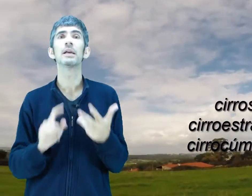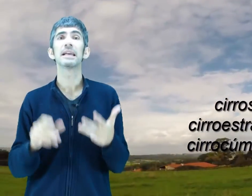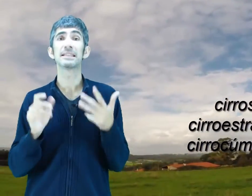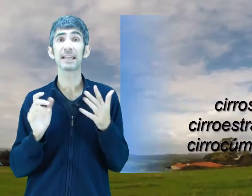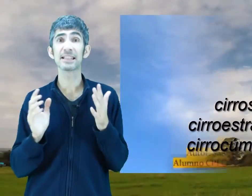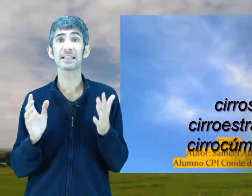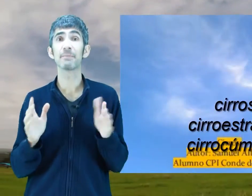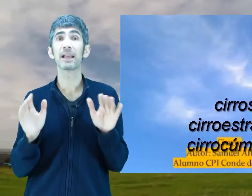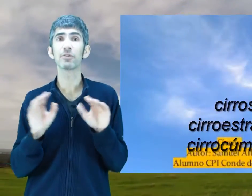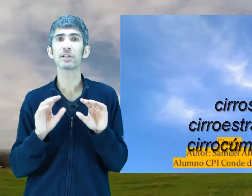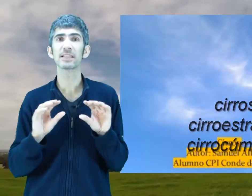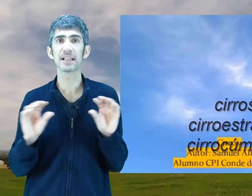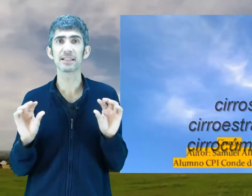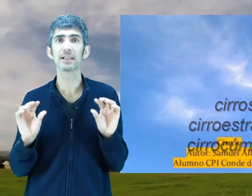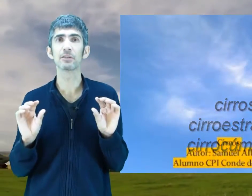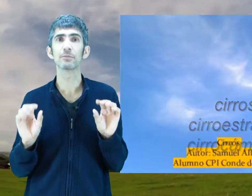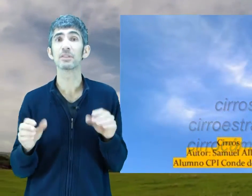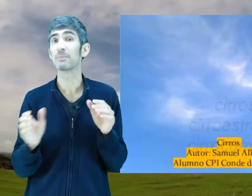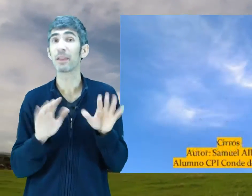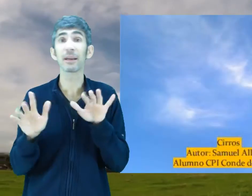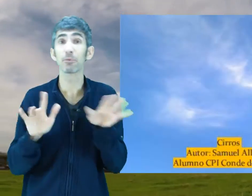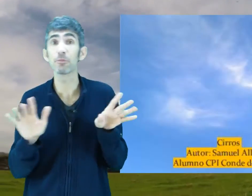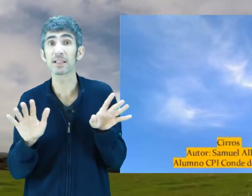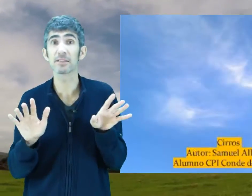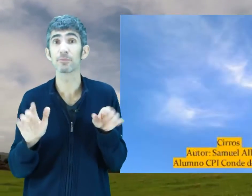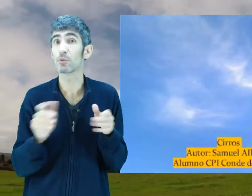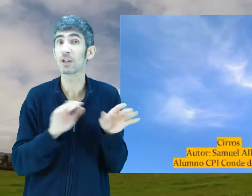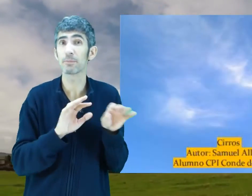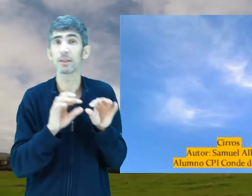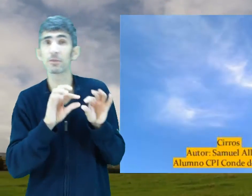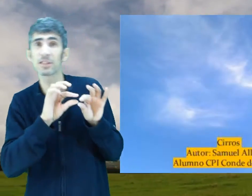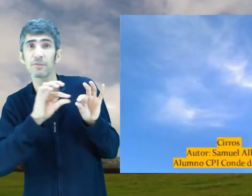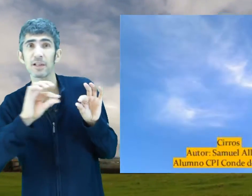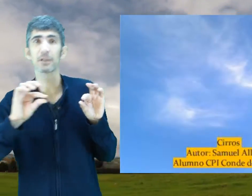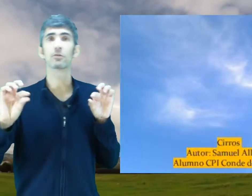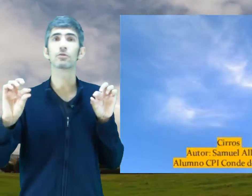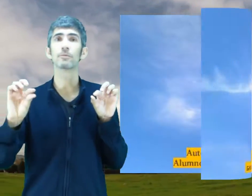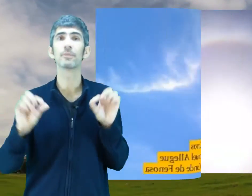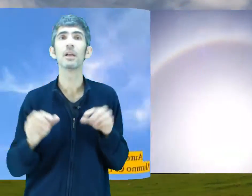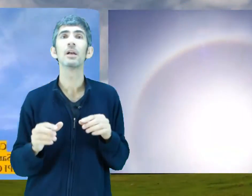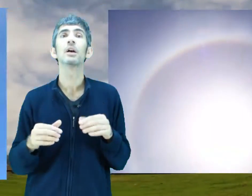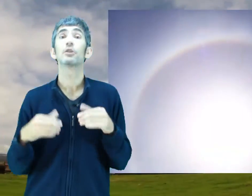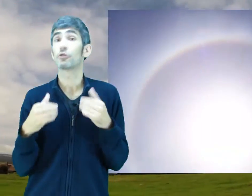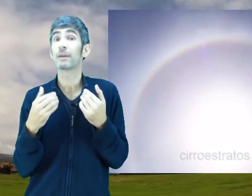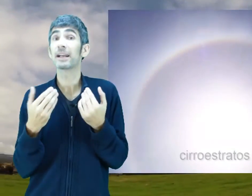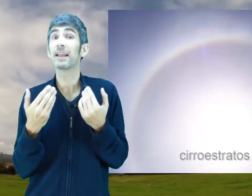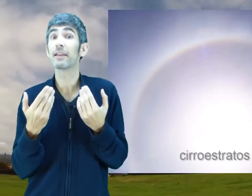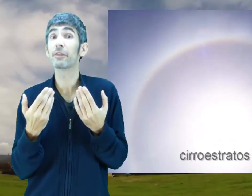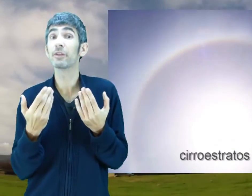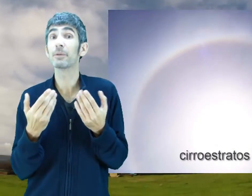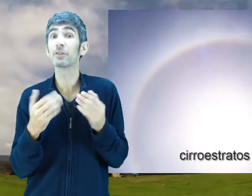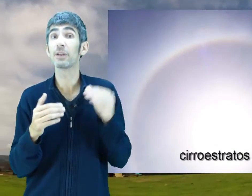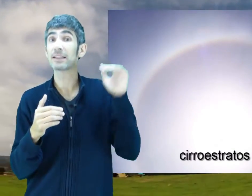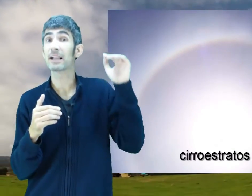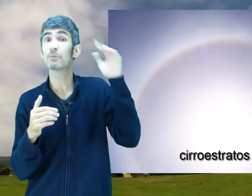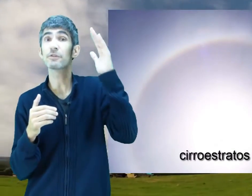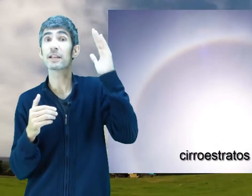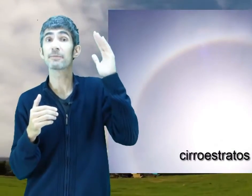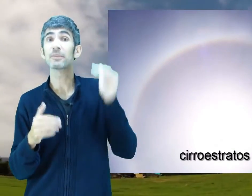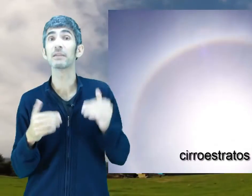Están hechas de pequeños cristales de hielo, se parecen a plumas, con un aspecto así filamentoso. Nos marcan la dirección del viento en la atmósfera y